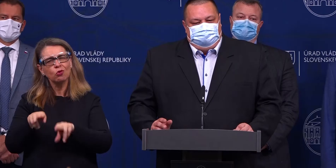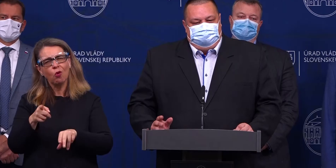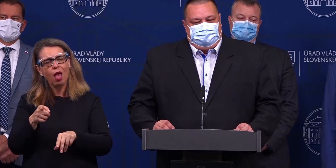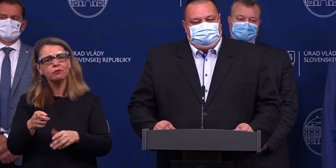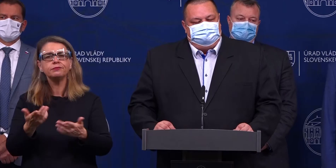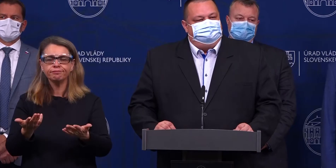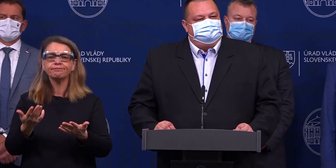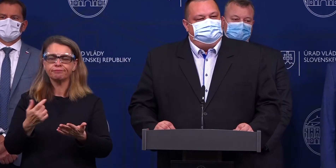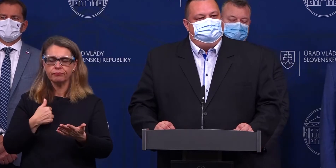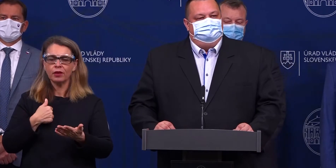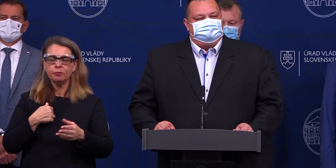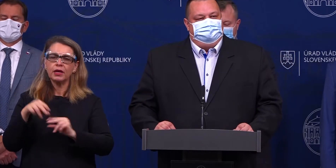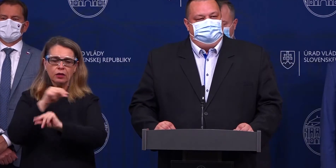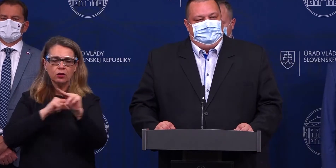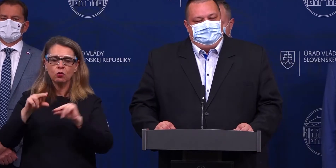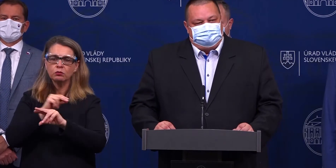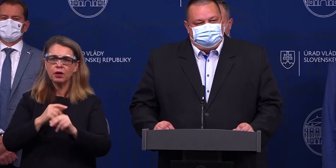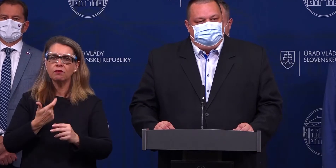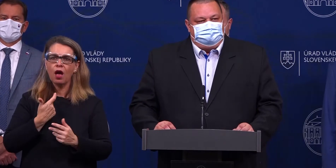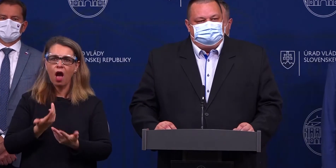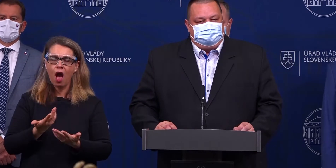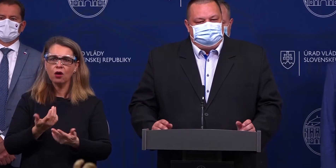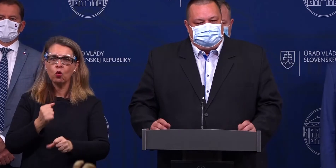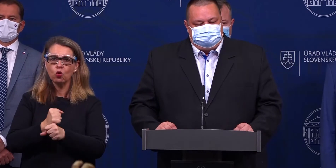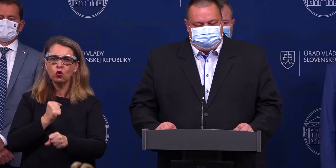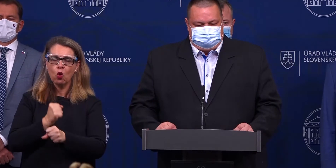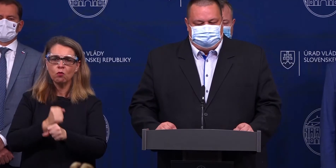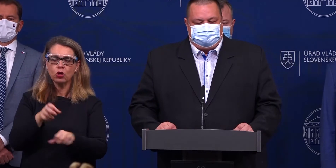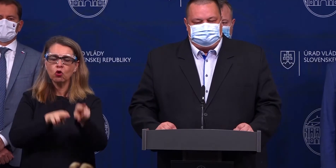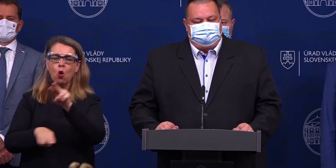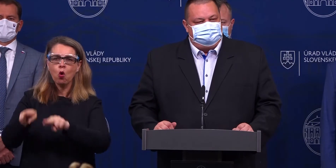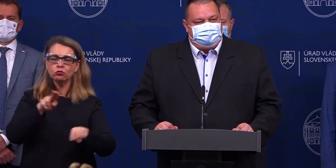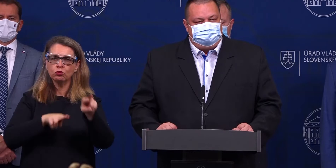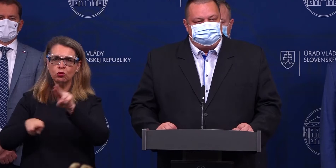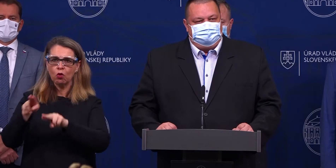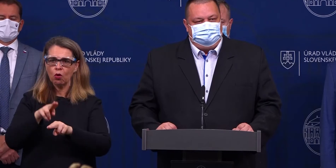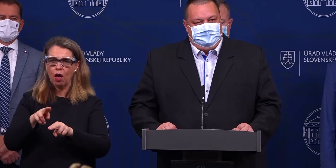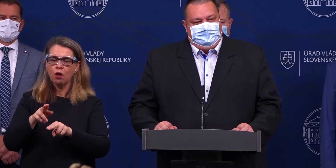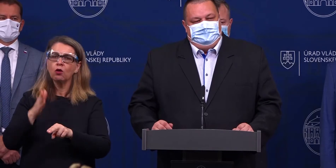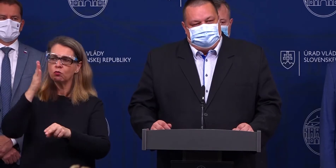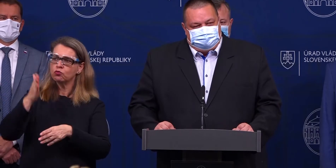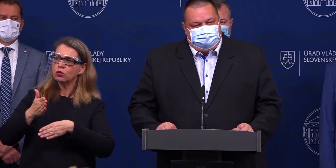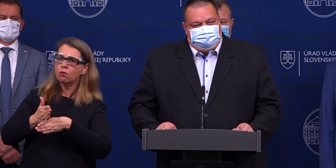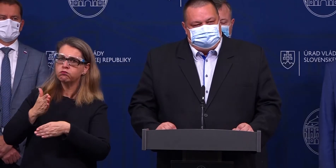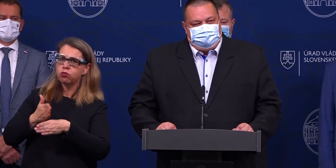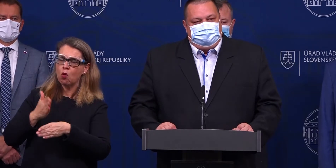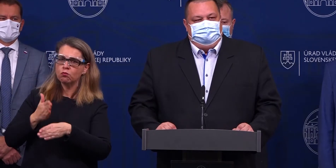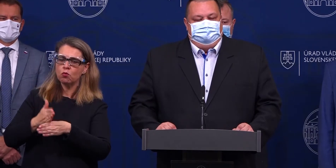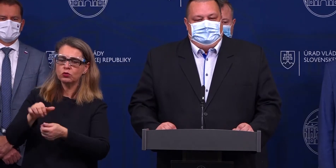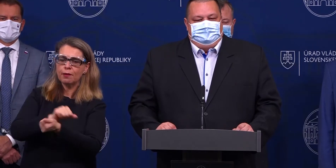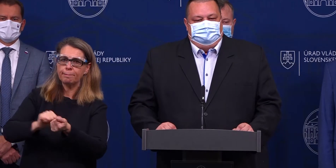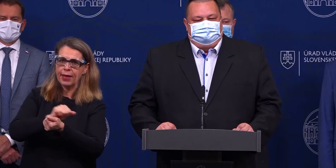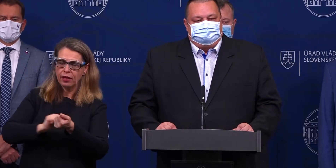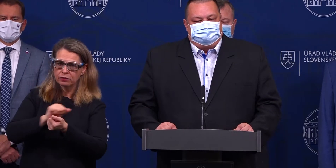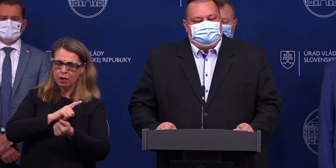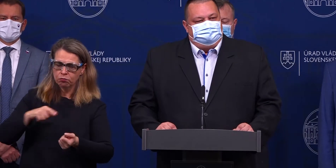o tom, akým spôsobom by sme posilnili kontroly za spolupráci policajného zboru, meskej policie aj